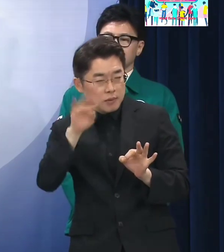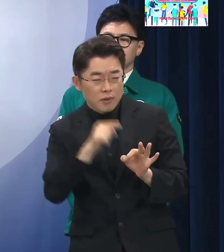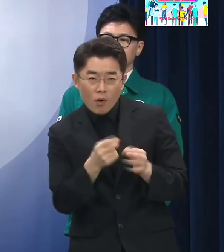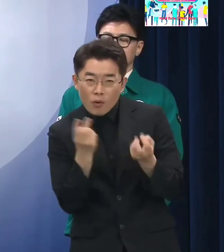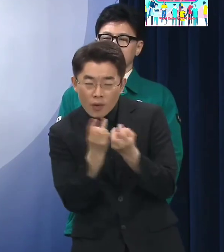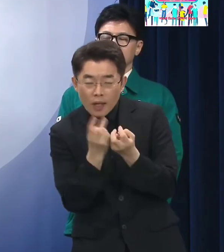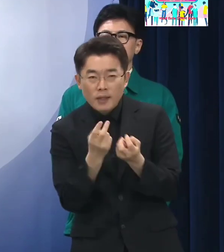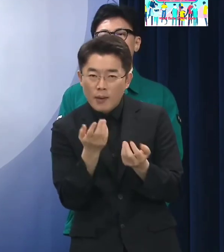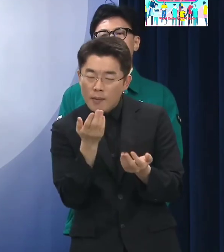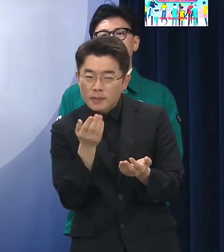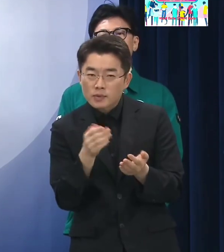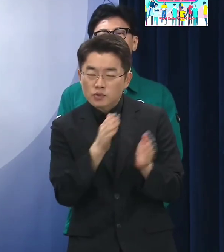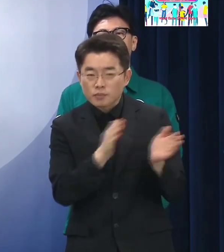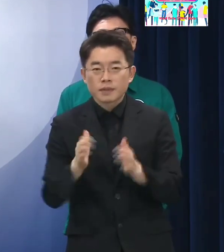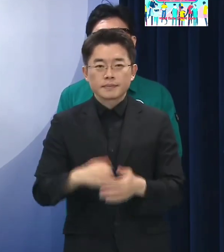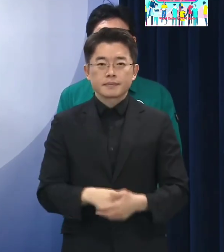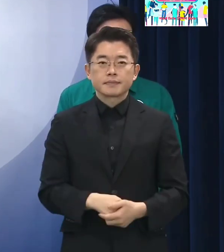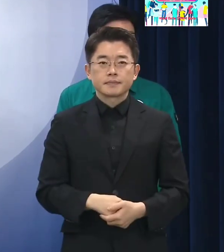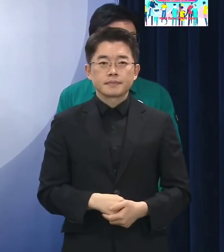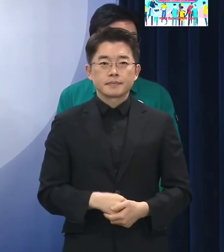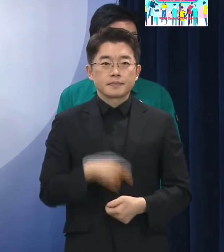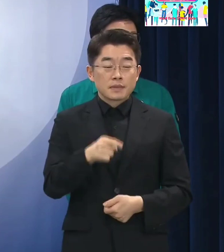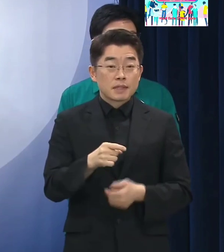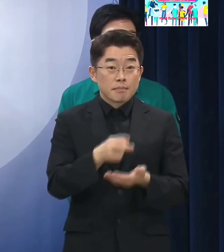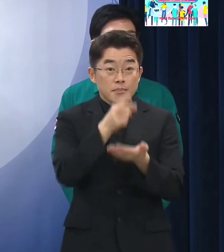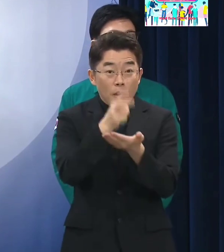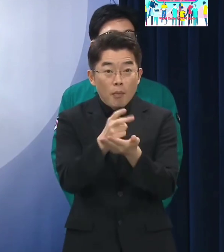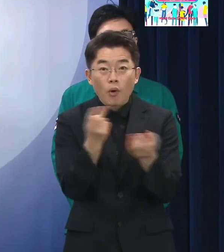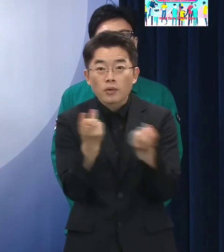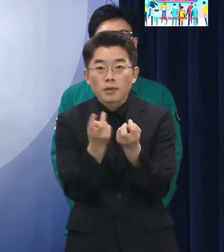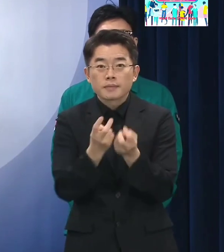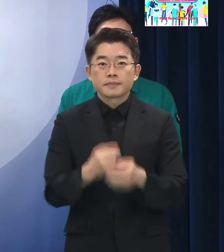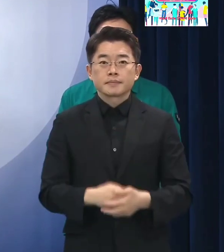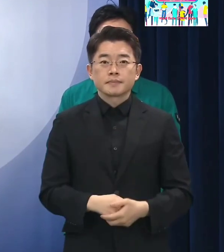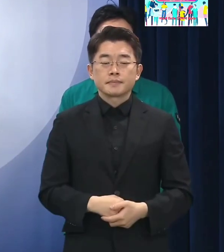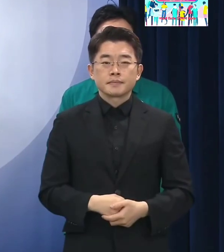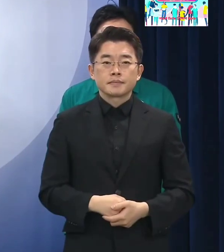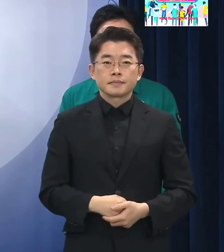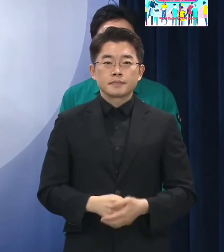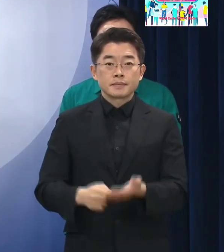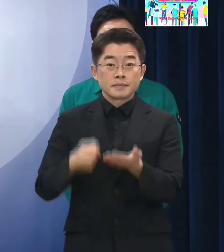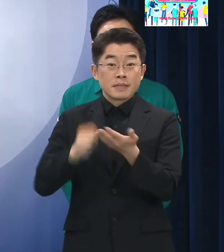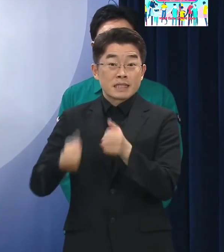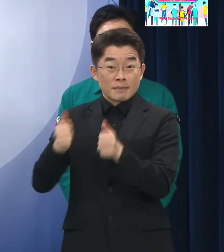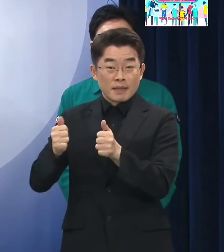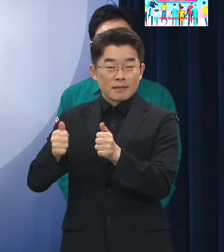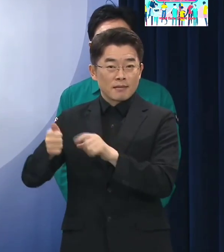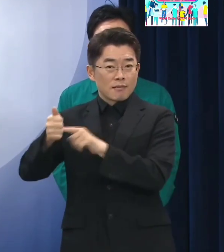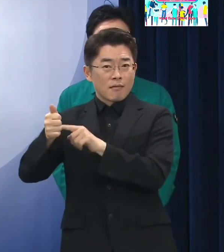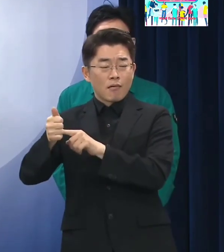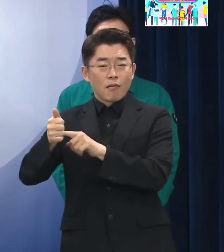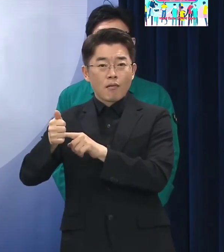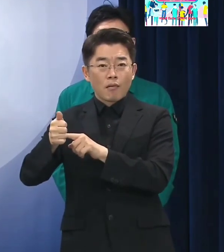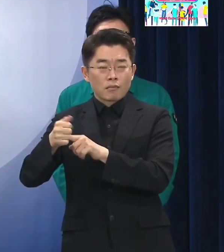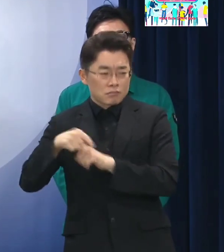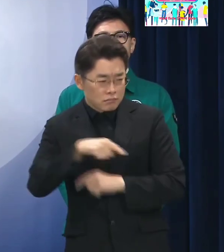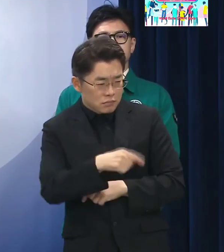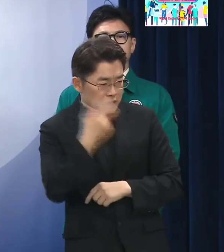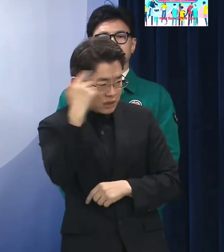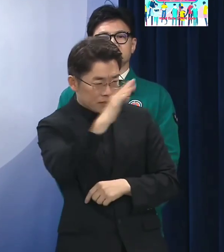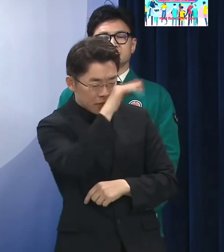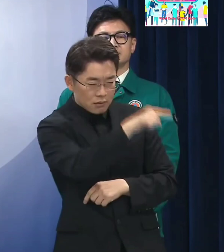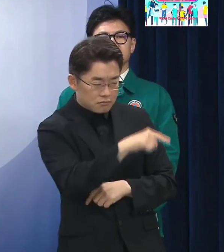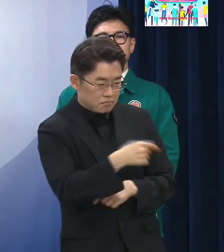그리고 사법 제도를 도입하기 위해서는 앞만 해도 법원의 업무가 늘어나기 때문에